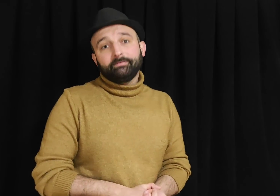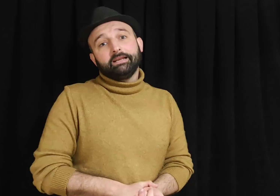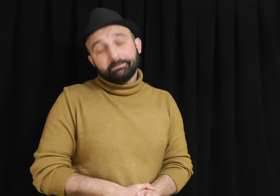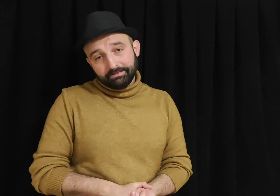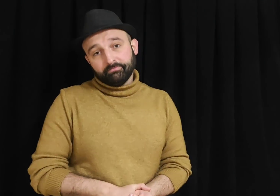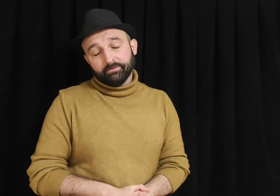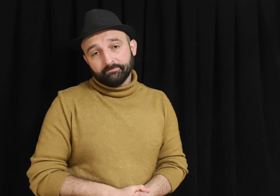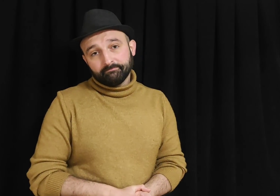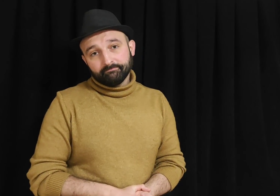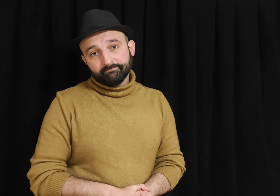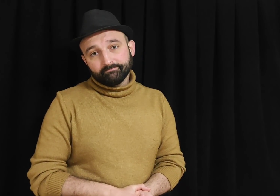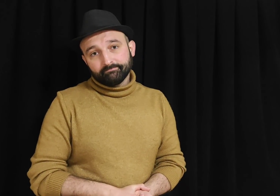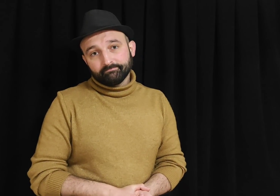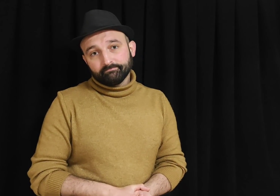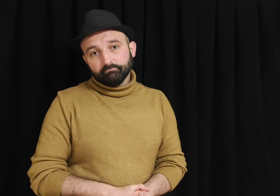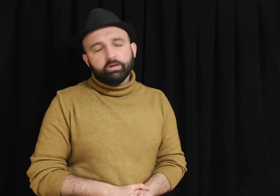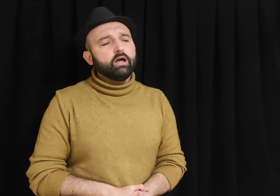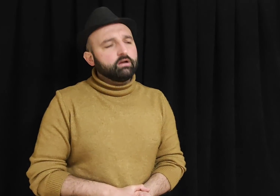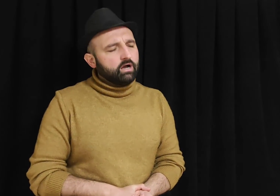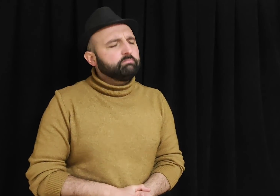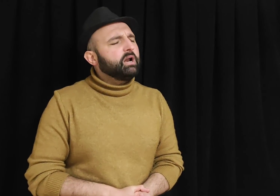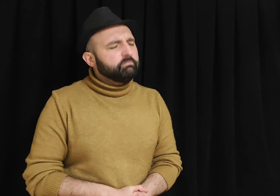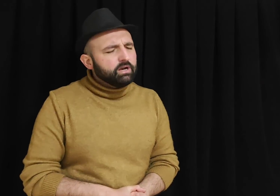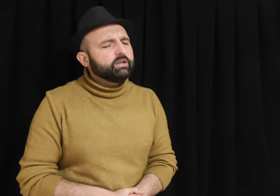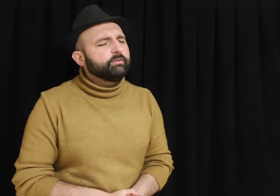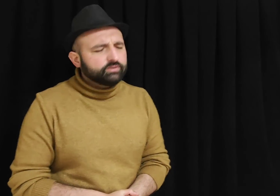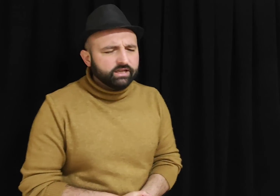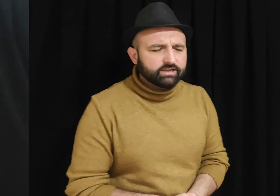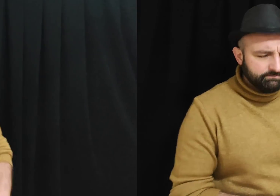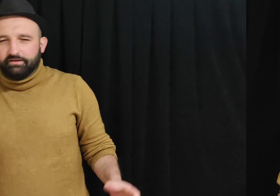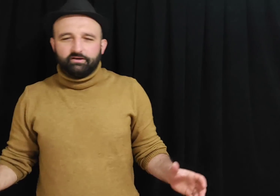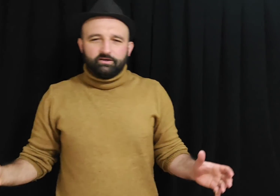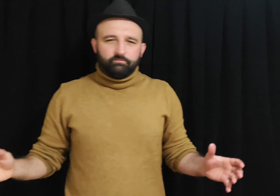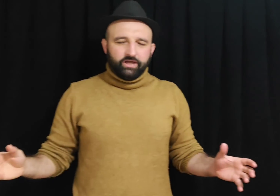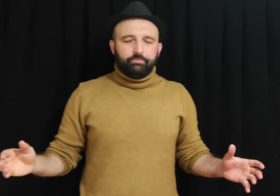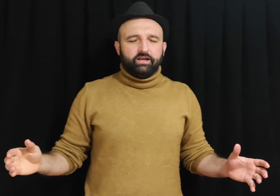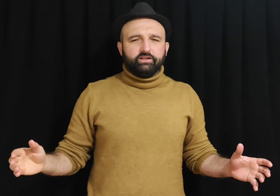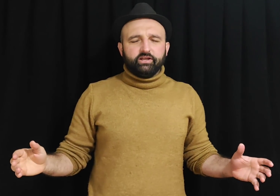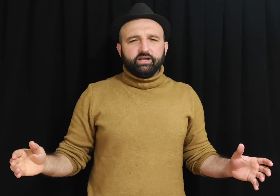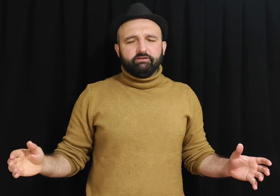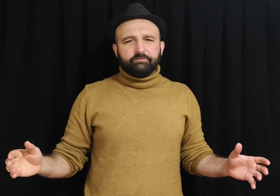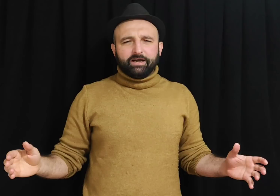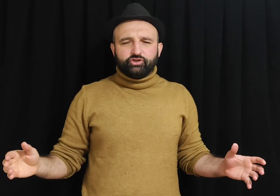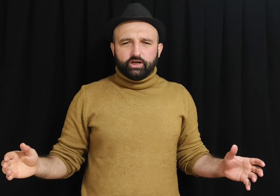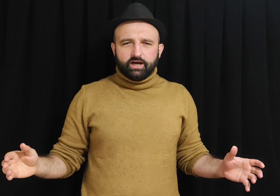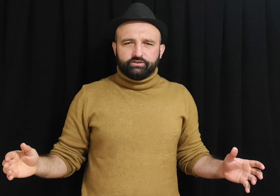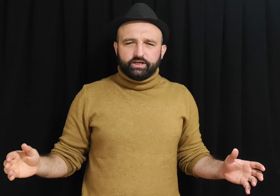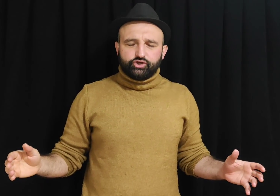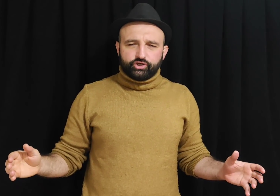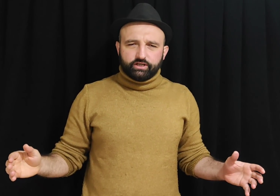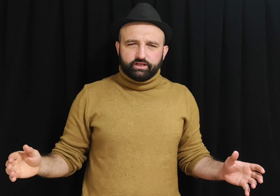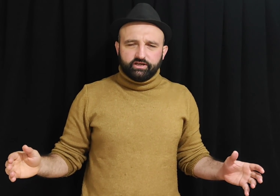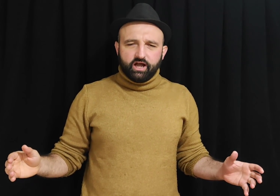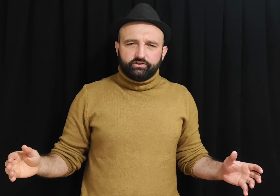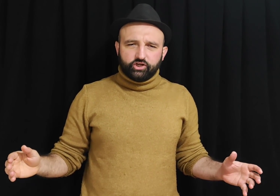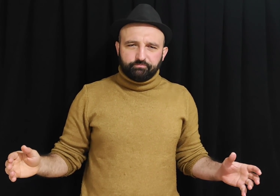millet bilmiyor. Bırak, bırak, bırak yapsın ekleyin. MHP'li Deli Devlet Bahçeli anket şirketlerine ateş